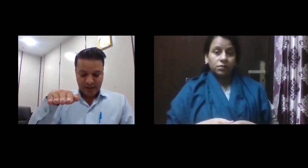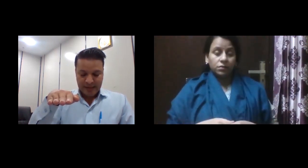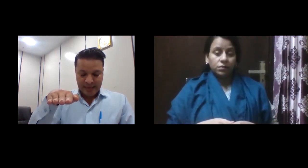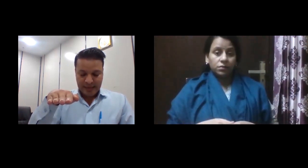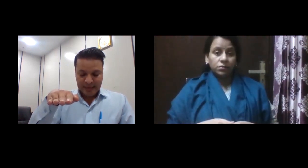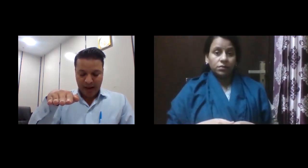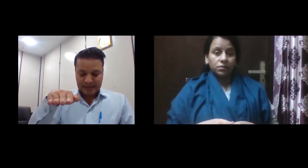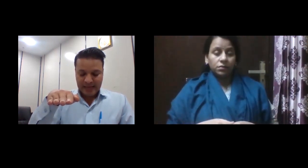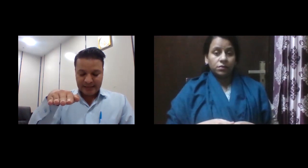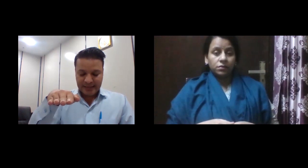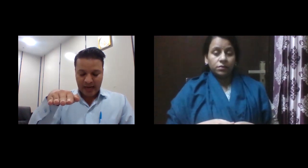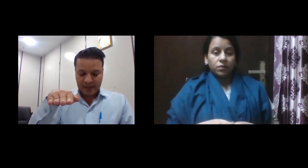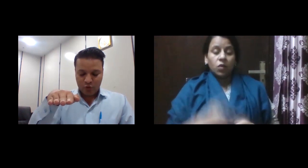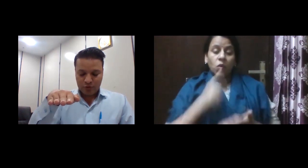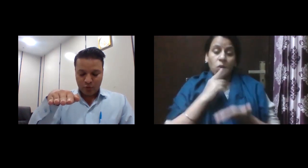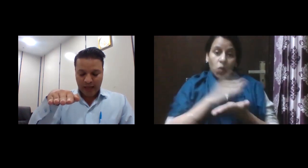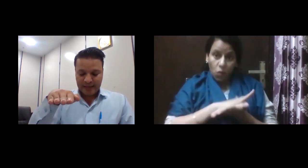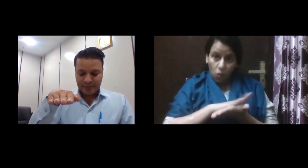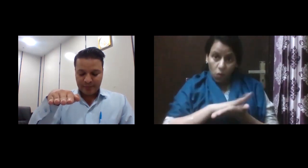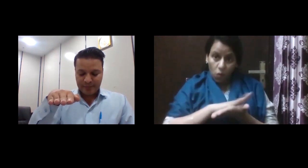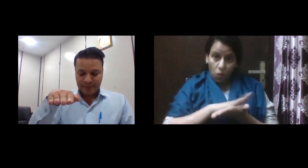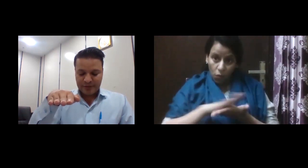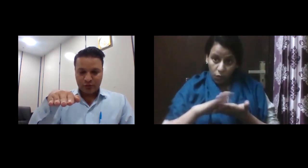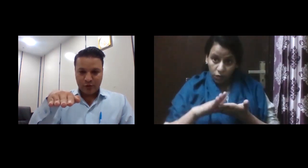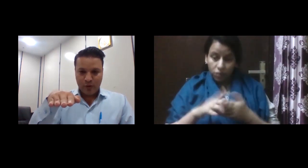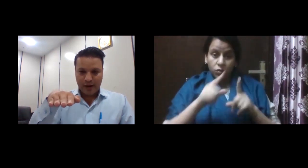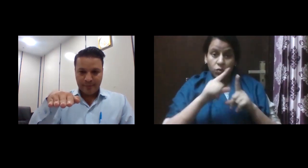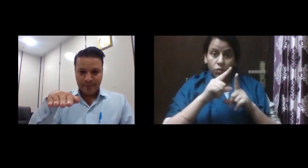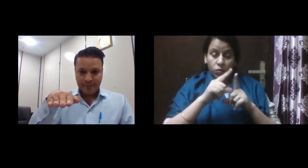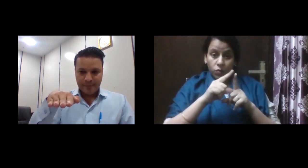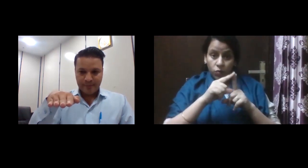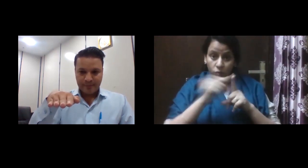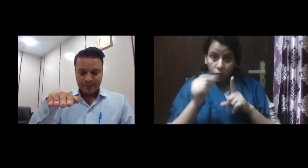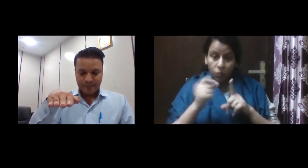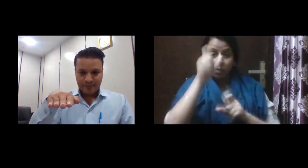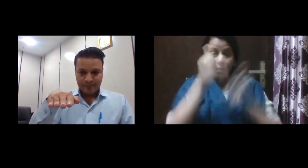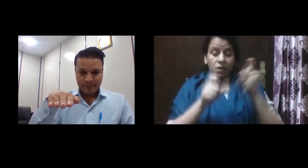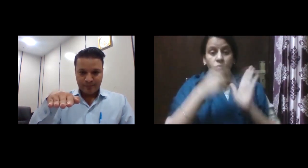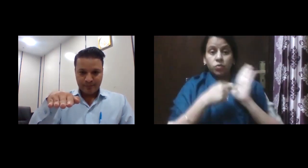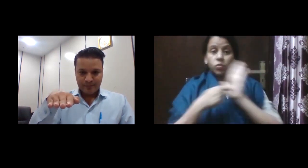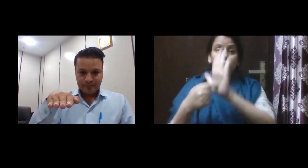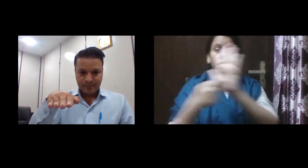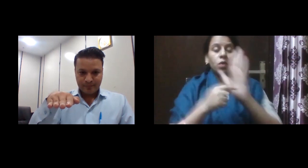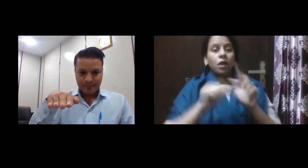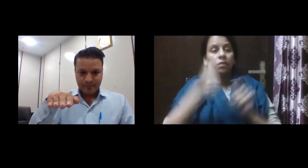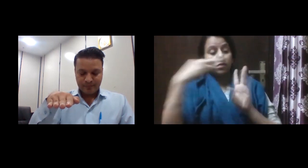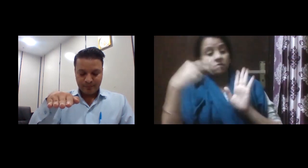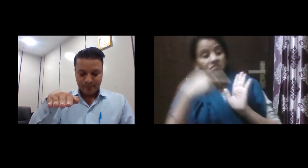इमांदारी दिखाकर उधारण करस्तूद करूँगा इमांदारी दिखाकर उधारण करस्तूद